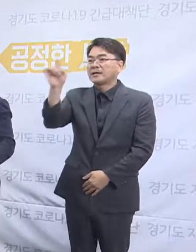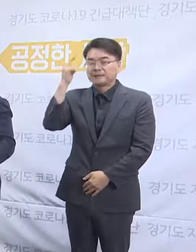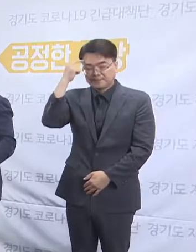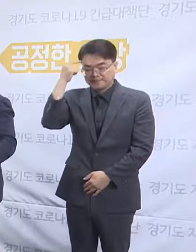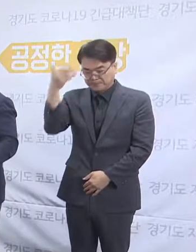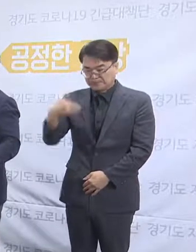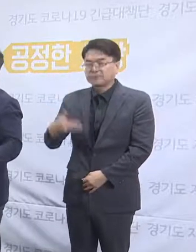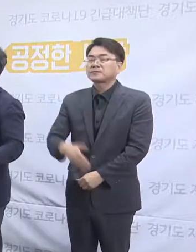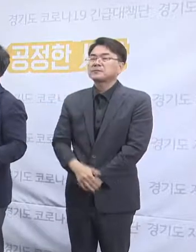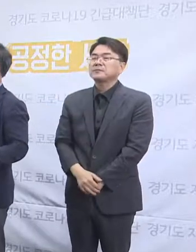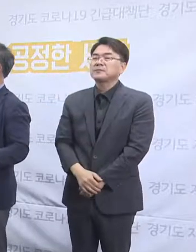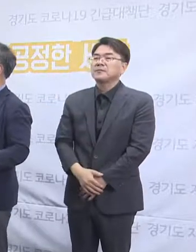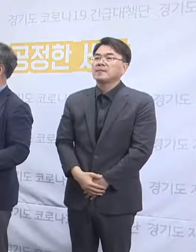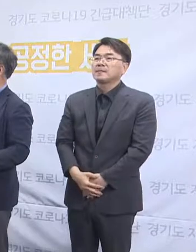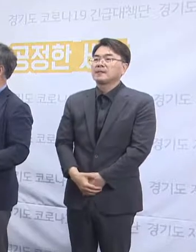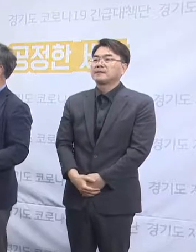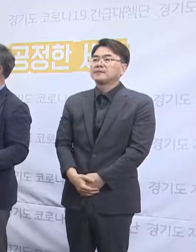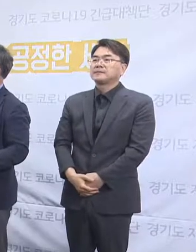질입니다.